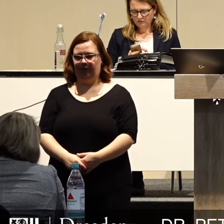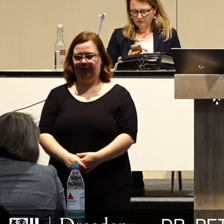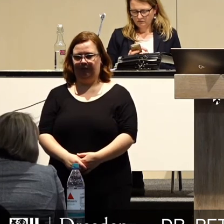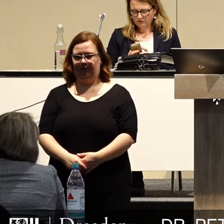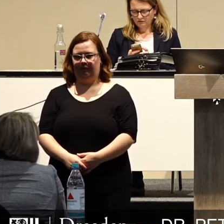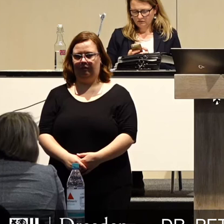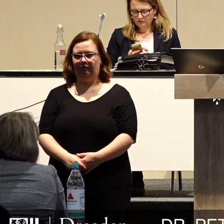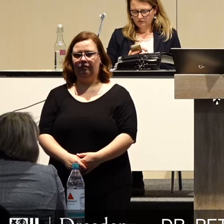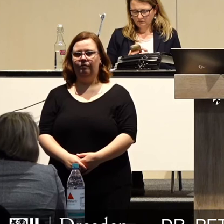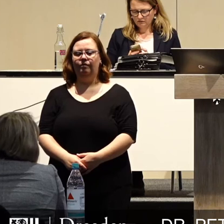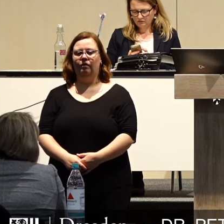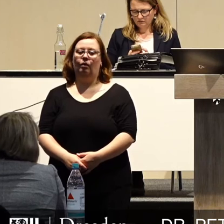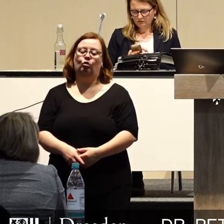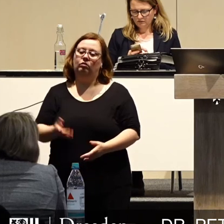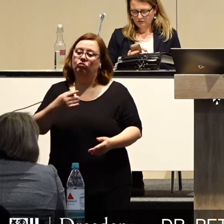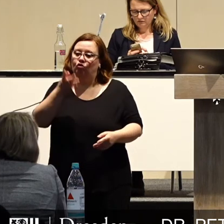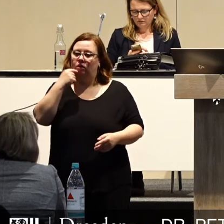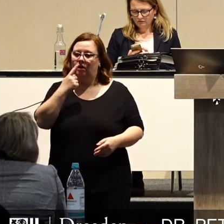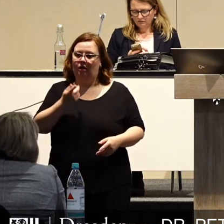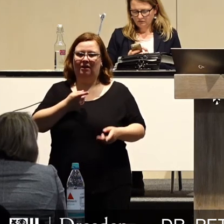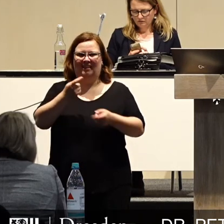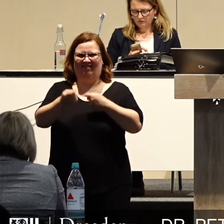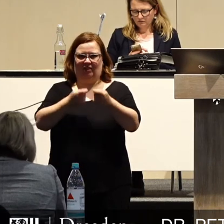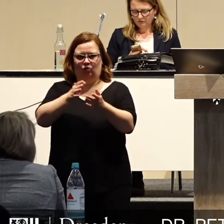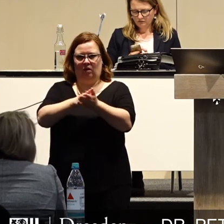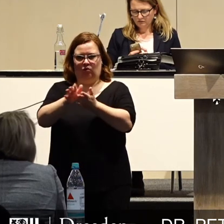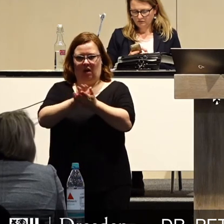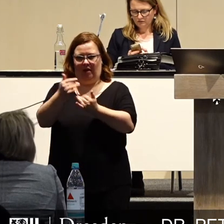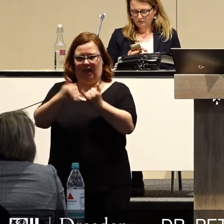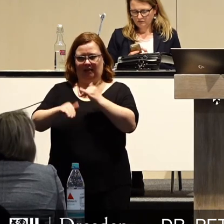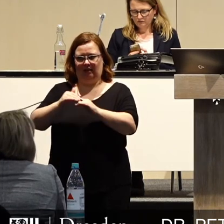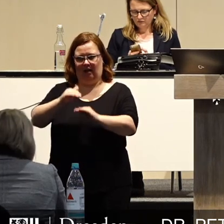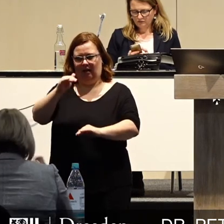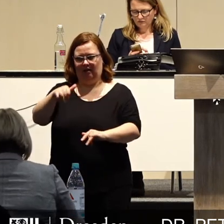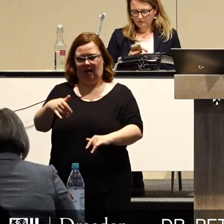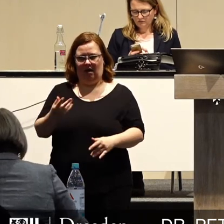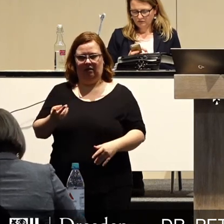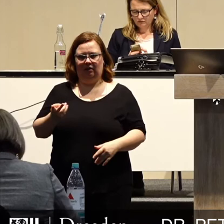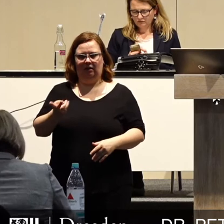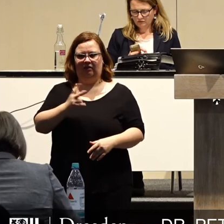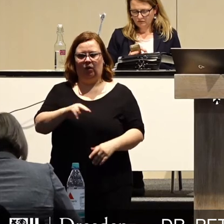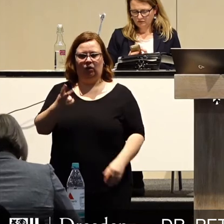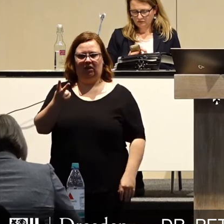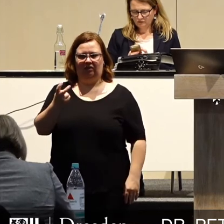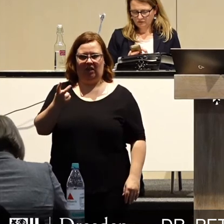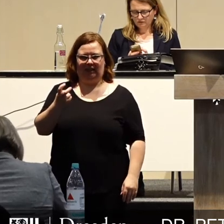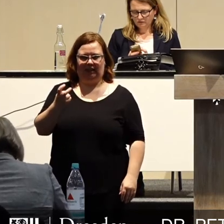gerufen, es wurde schon angesprochen, ich brauche es nicht zu vertiefen, investive Ausgabereste. Wir haben 2020